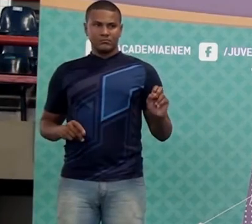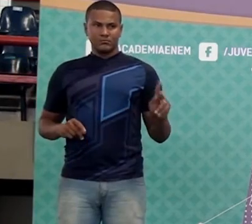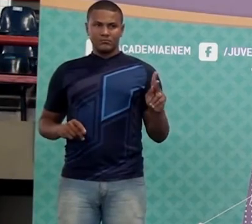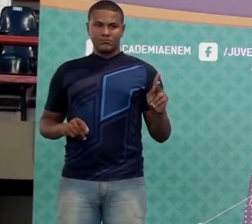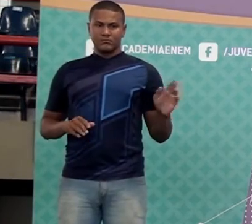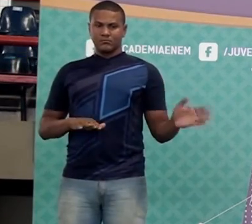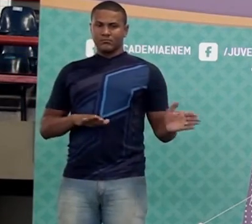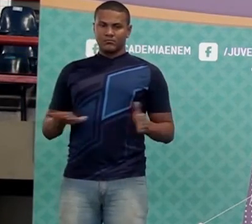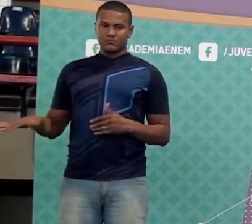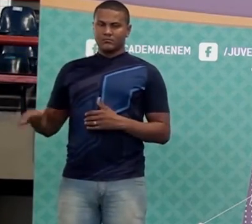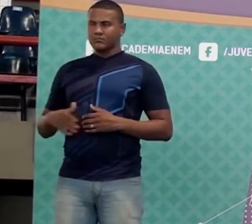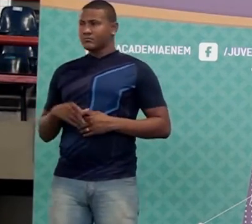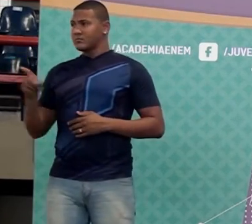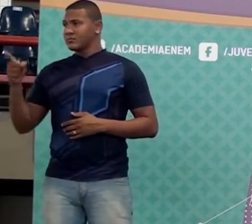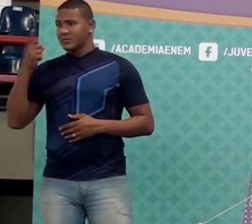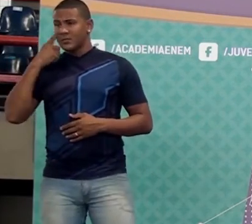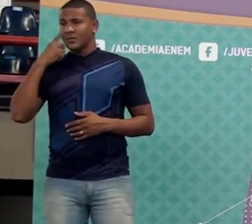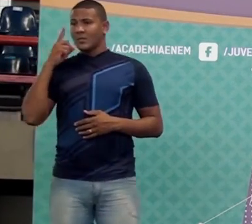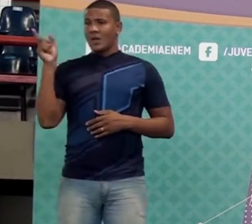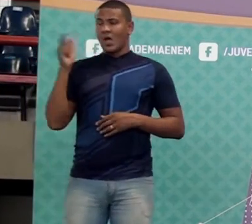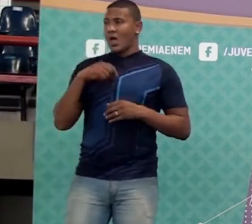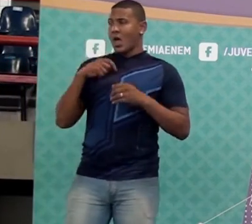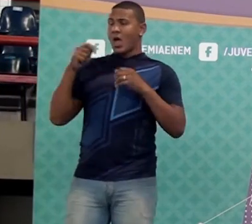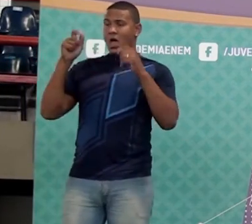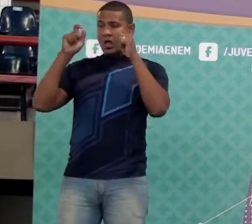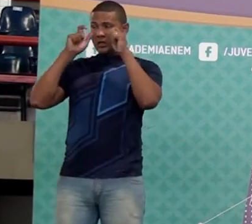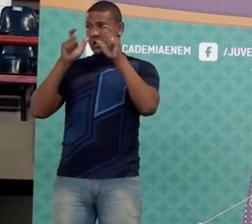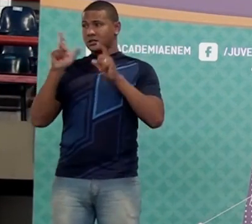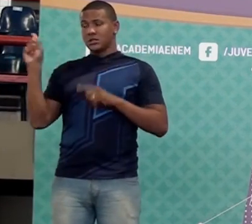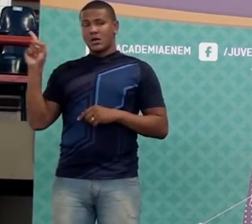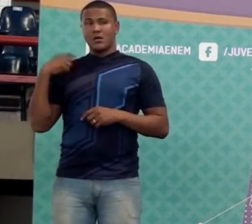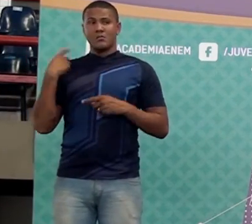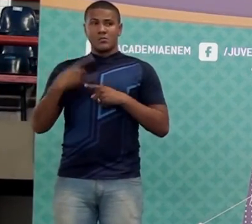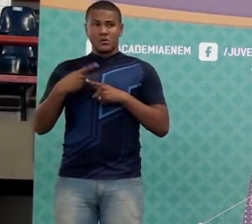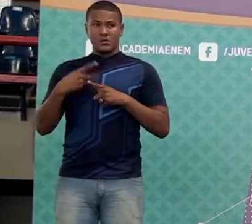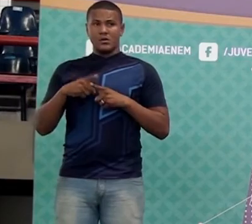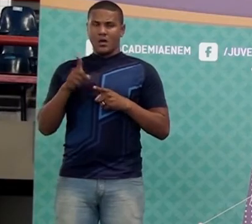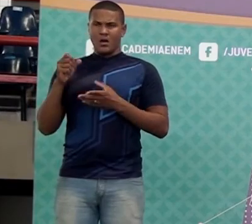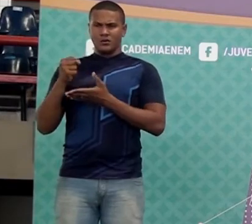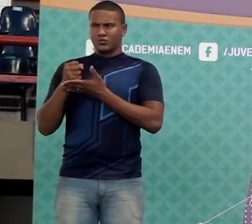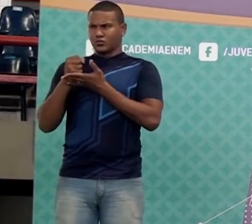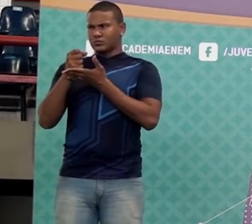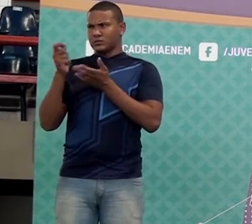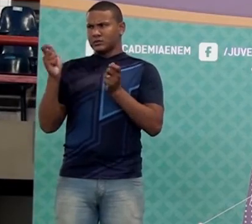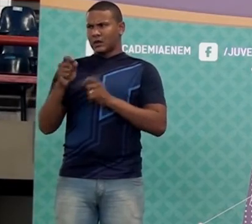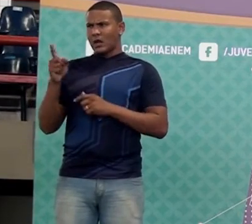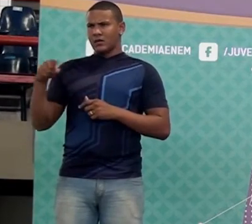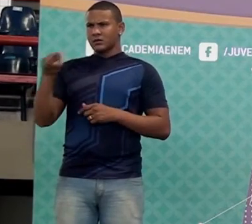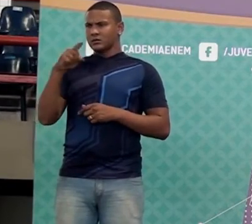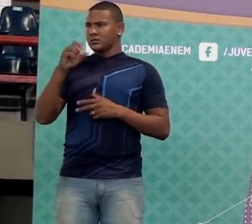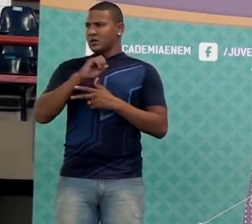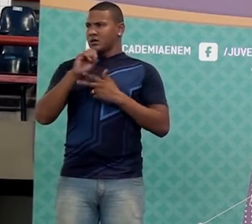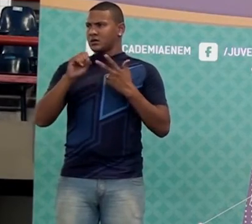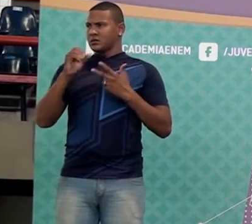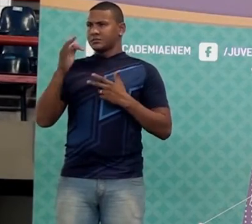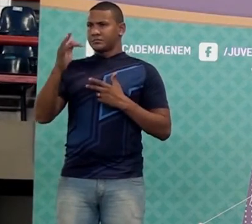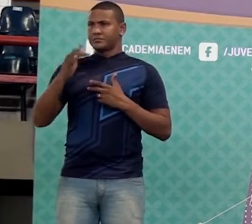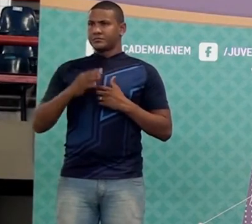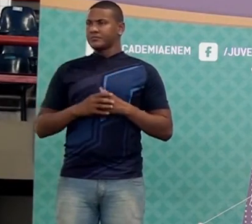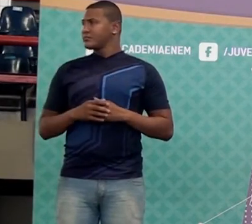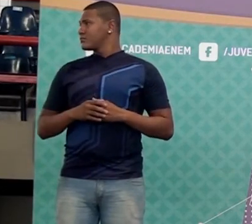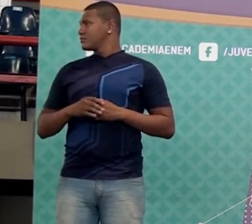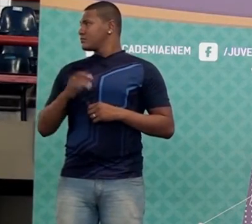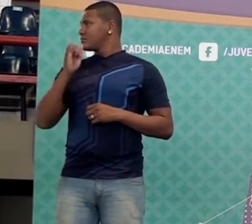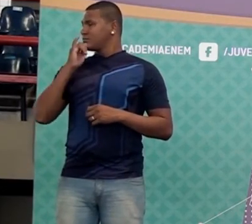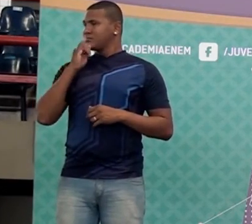Eu queria que você prestasse muita atenção nisso que eu vou falar agora. Que vai te ajudar muito em algumas questões, tá? É muito comum cair no Enem em questão